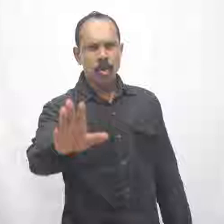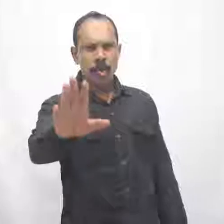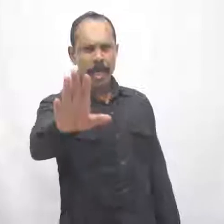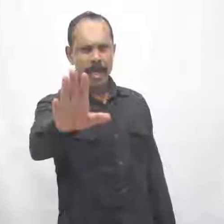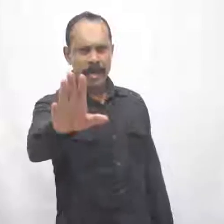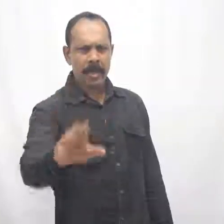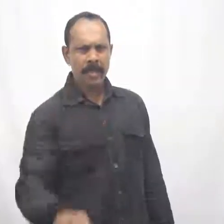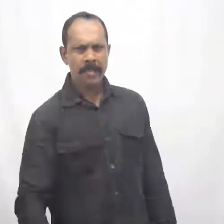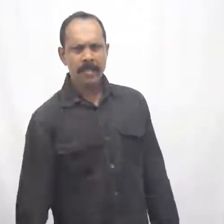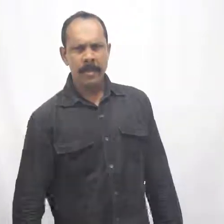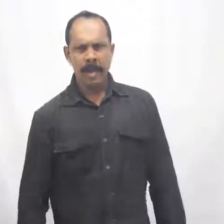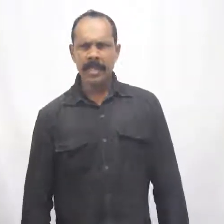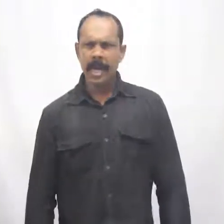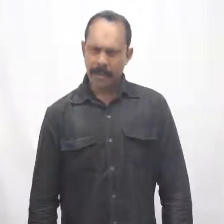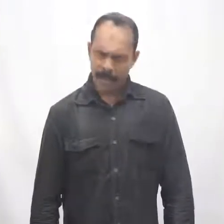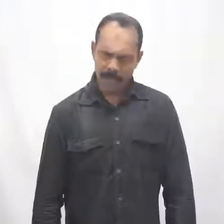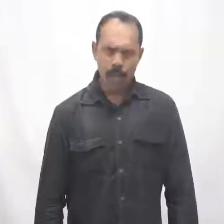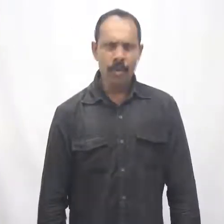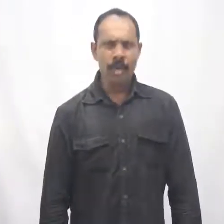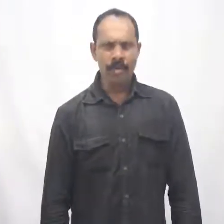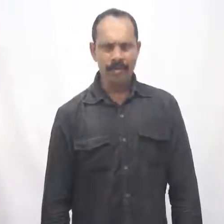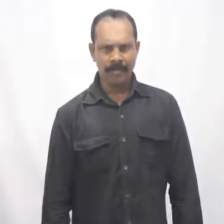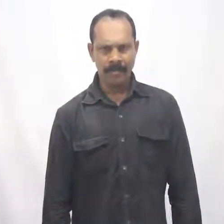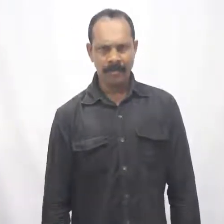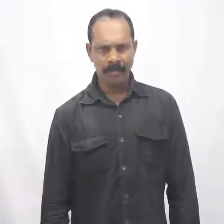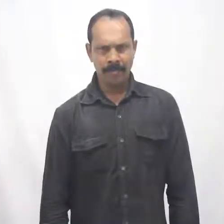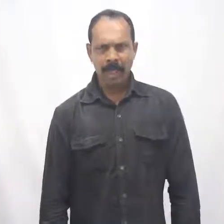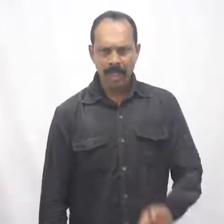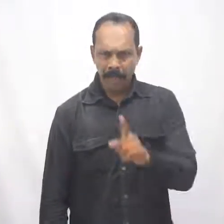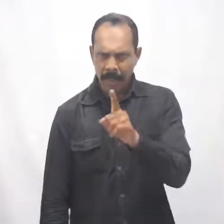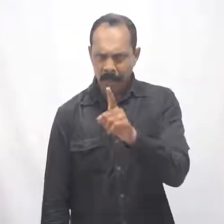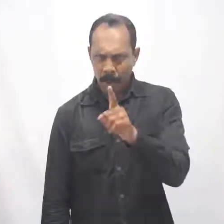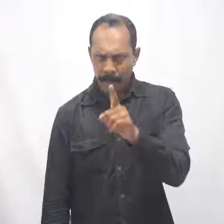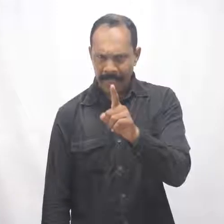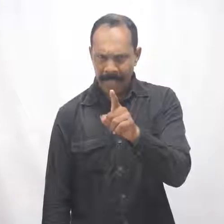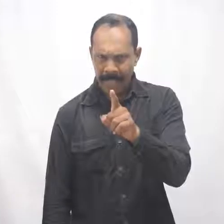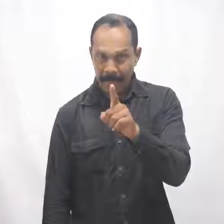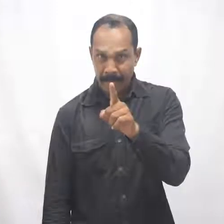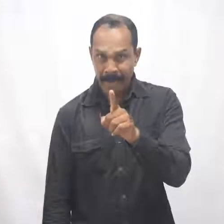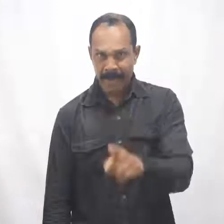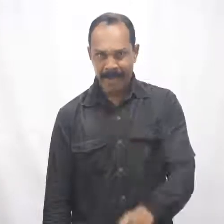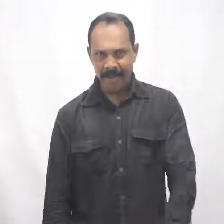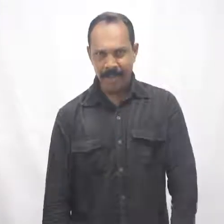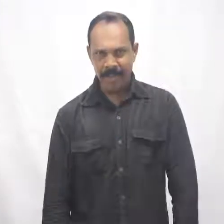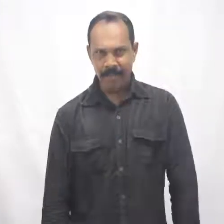चुप रही है, तभी से आपका में भासों सुन रहा हूँ जब तक मेरे पूरे पैसे नहीं देंगे, मैं यहां से हटने वाला नहीं है